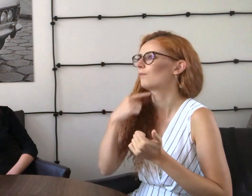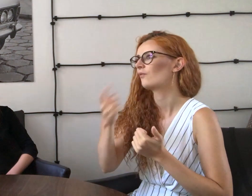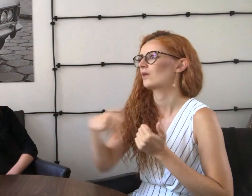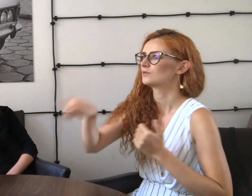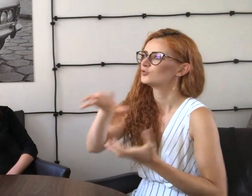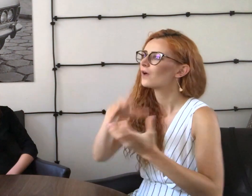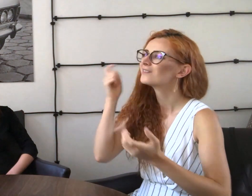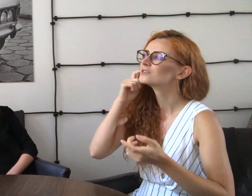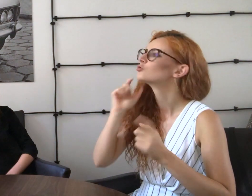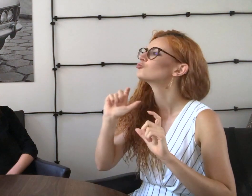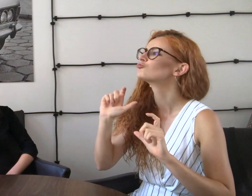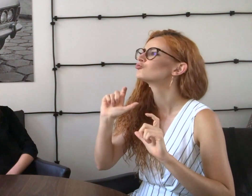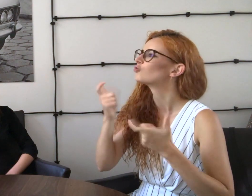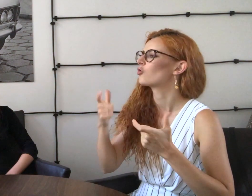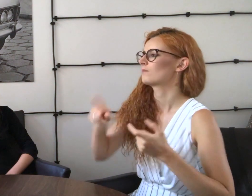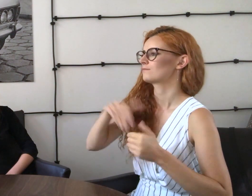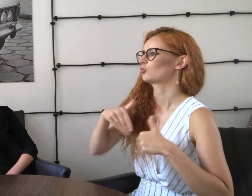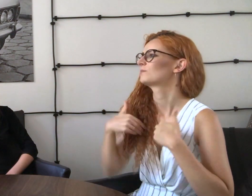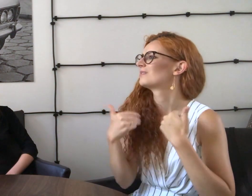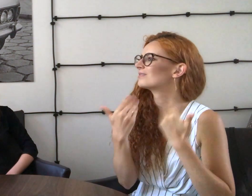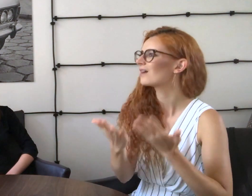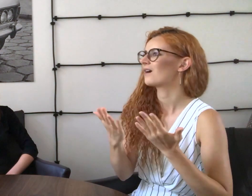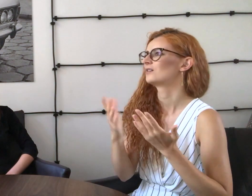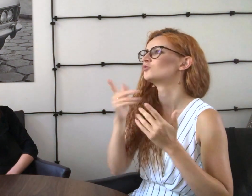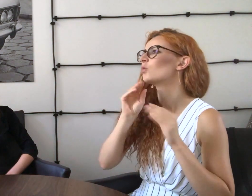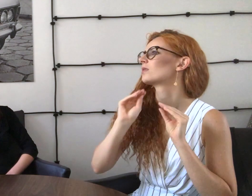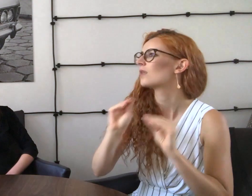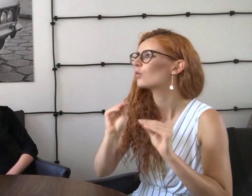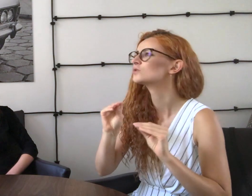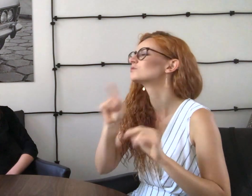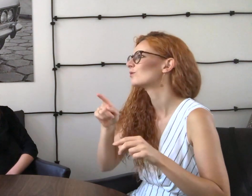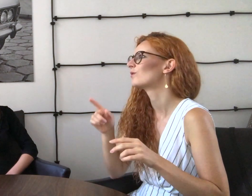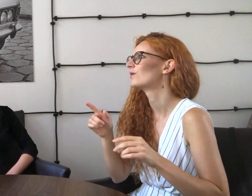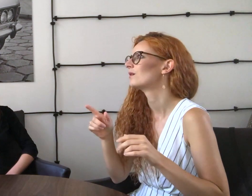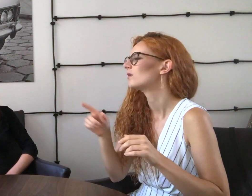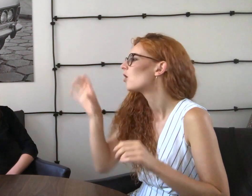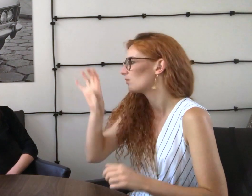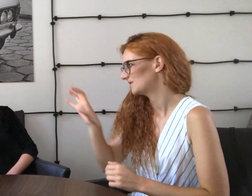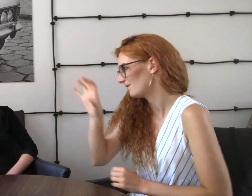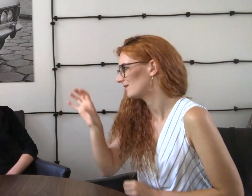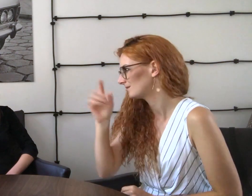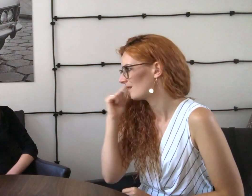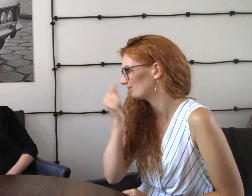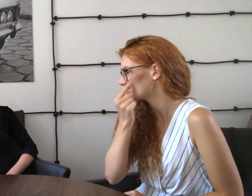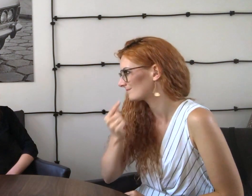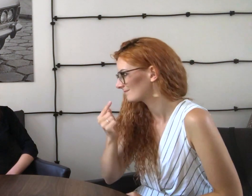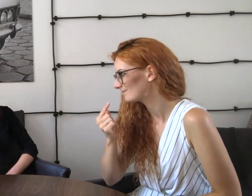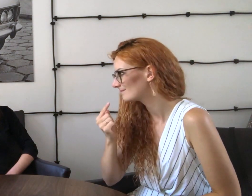Jeżeli ja mam powiedzieć światu słyszących, co my możemy dać, co możemy nauczyć, to obserwacja. Oczami.